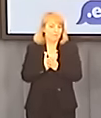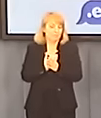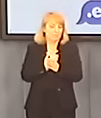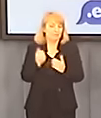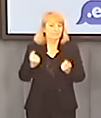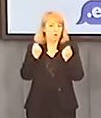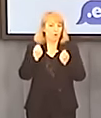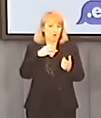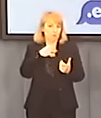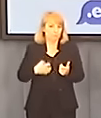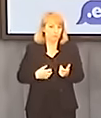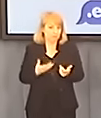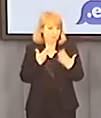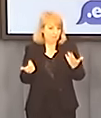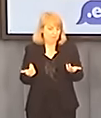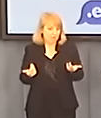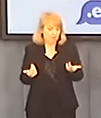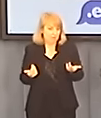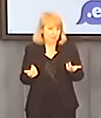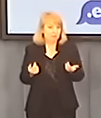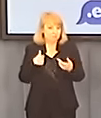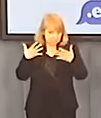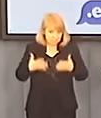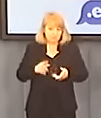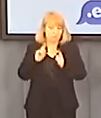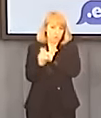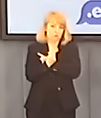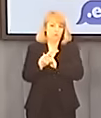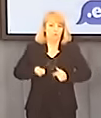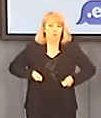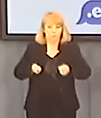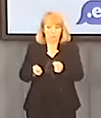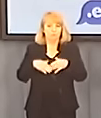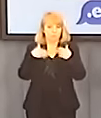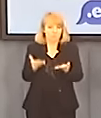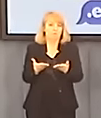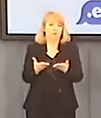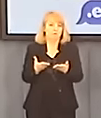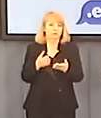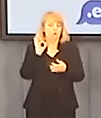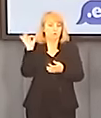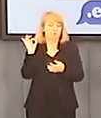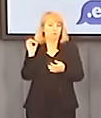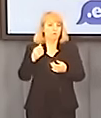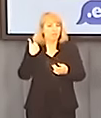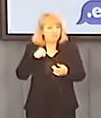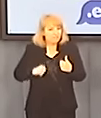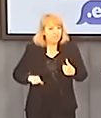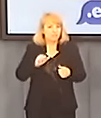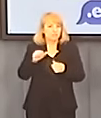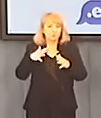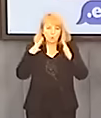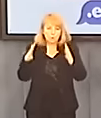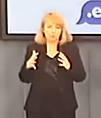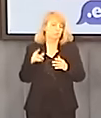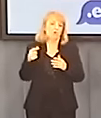również, aby rolnicy byli prosumentami, bo tak naprawdę na wsi tkwi wielki potencjał prosumencki i rolnicy nie